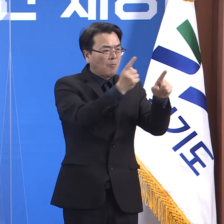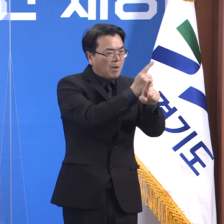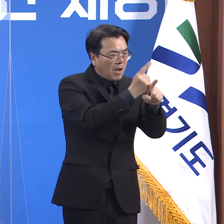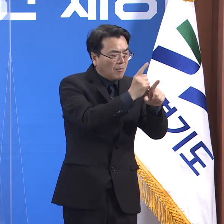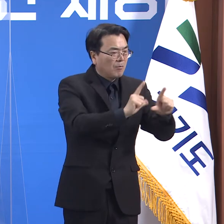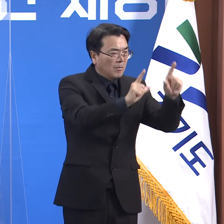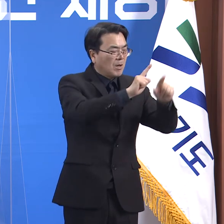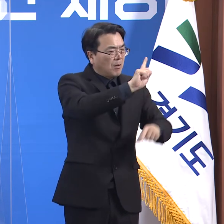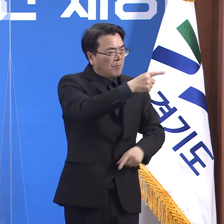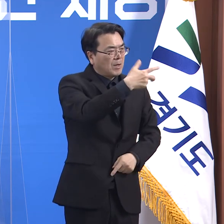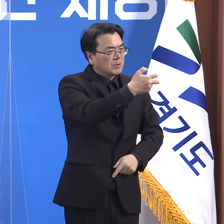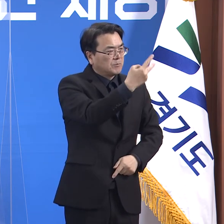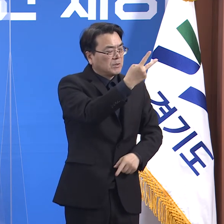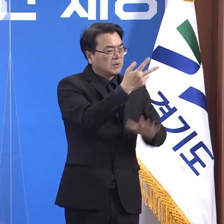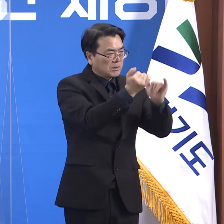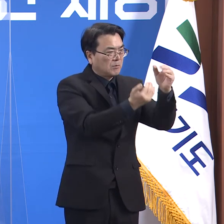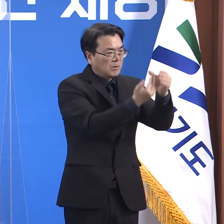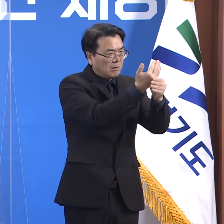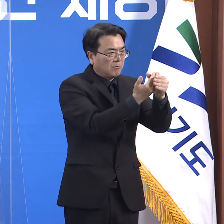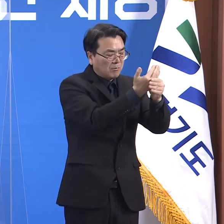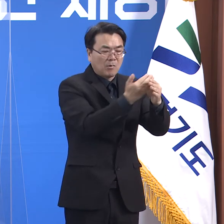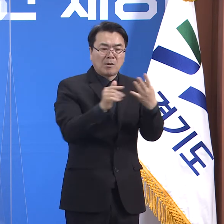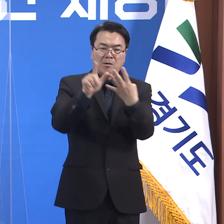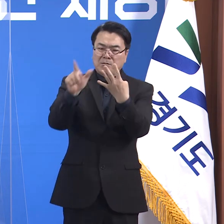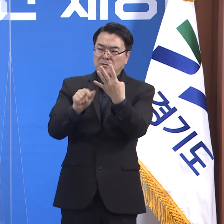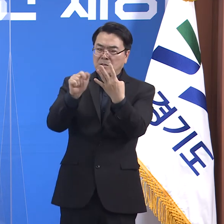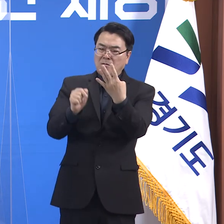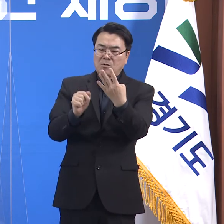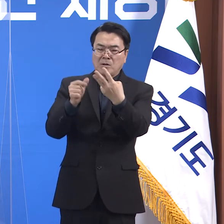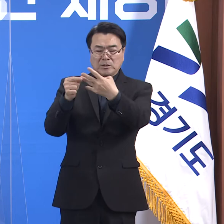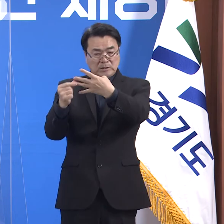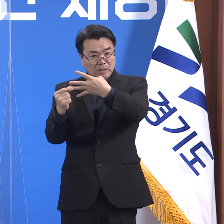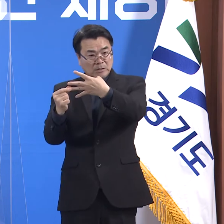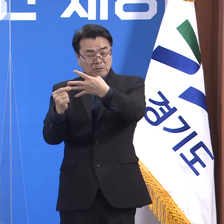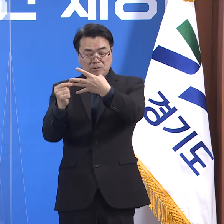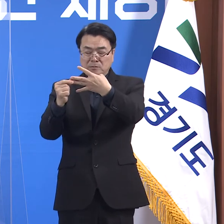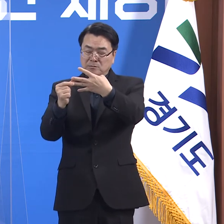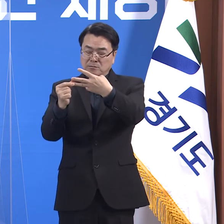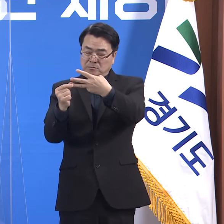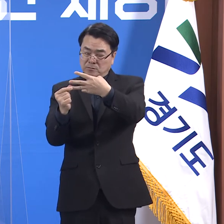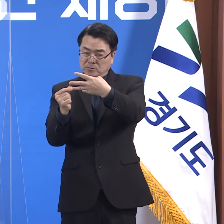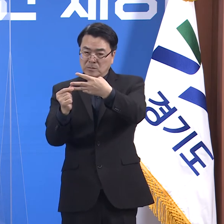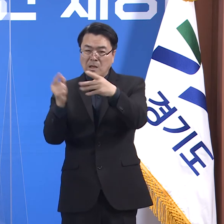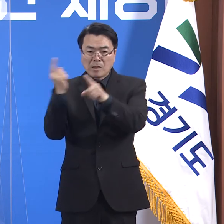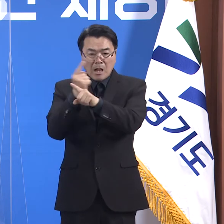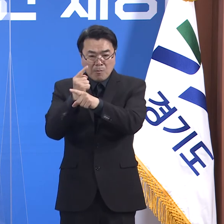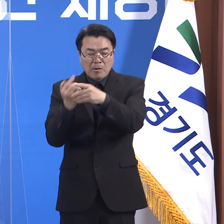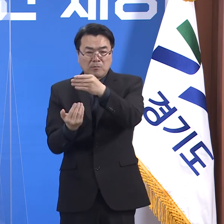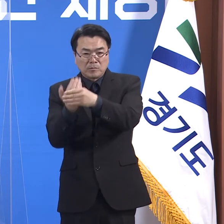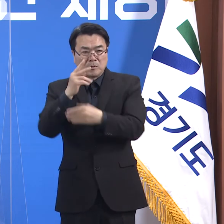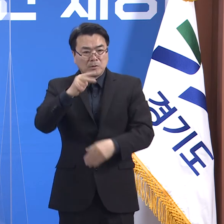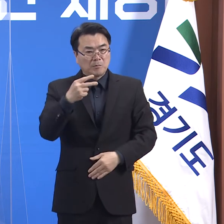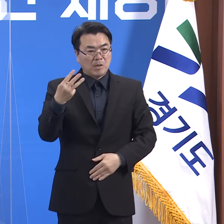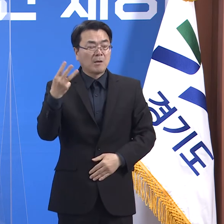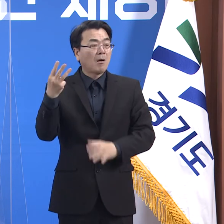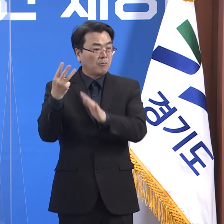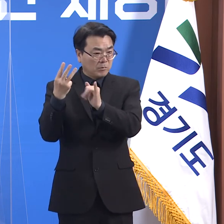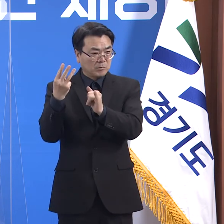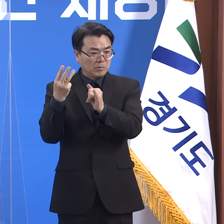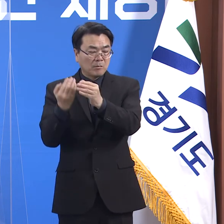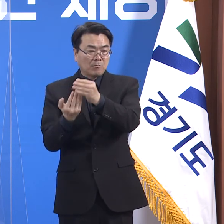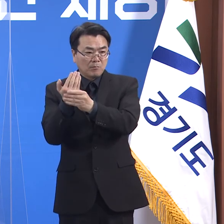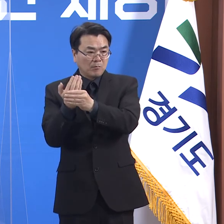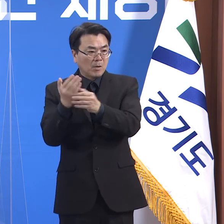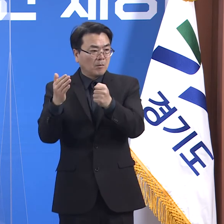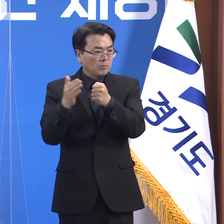172명이었고 지난주인 4월 셋째 주에는 도내 확진자가 일평균 203명으로 약